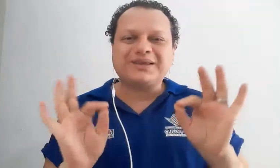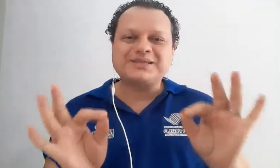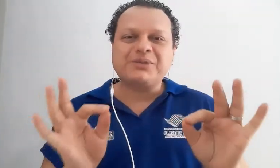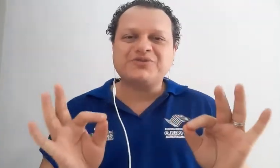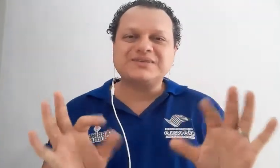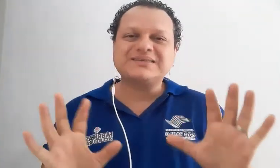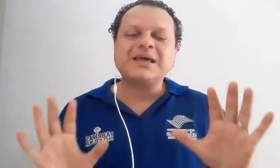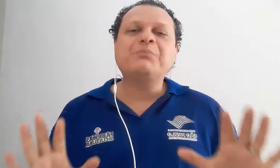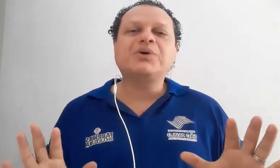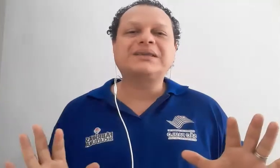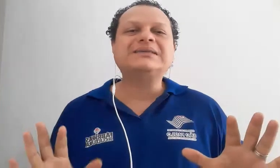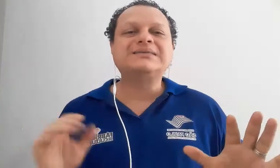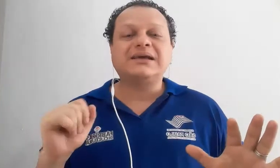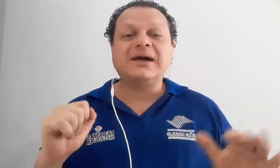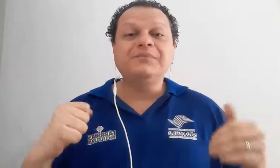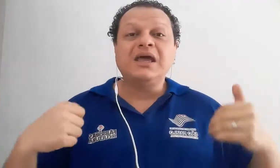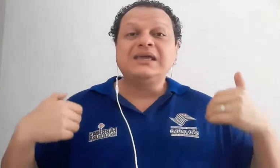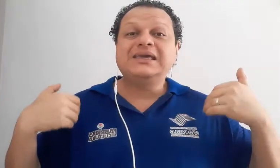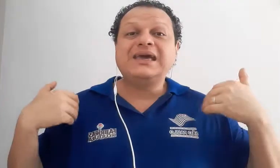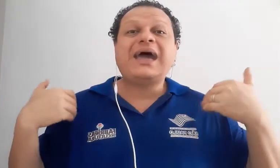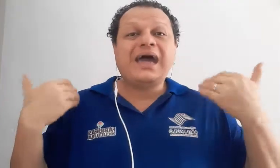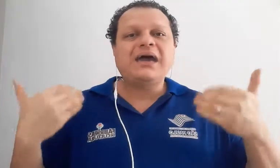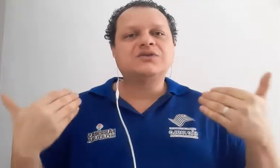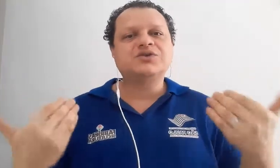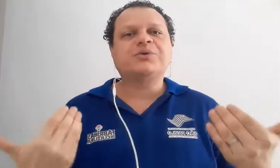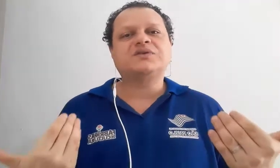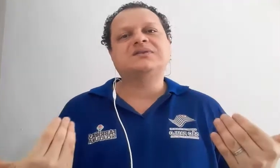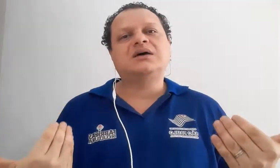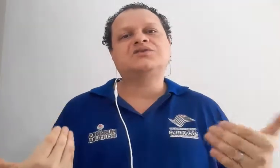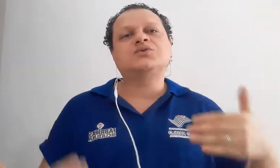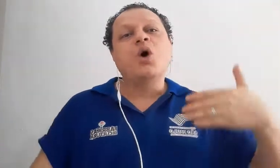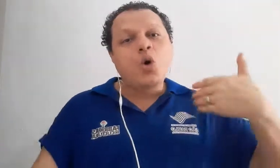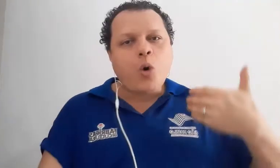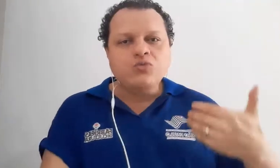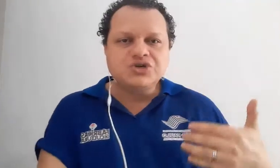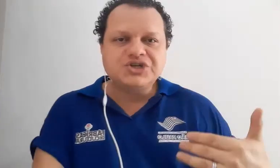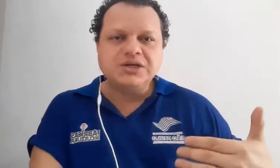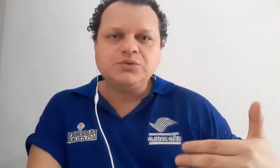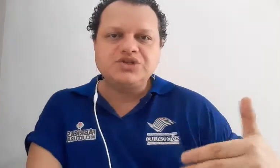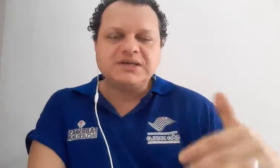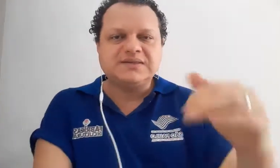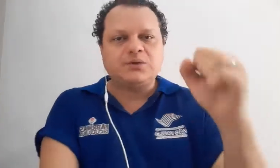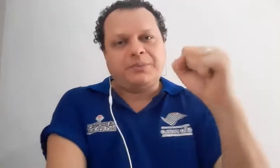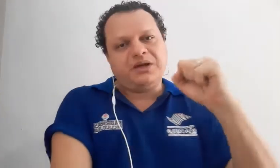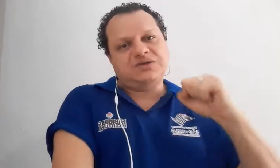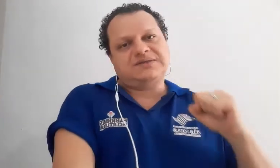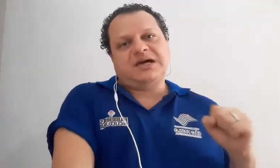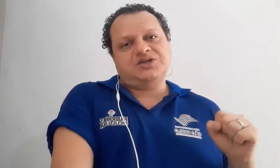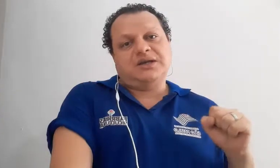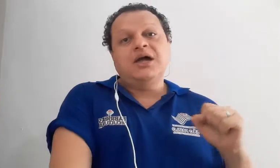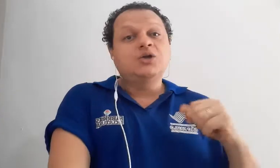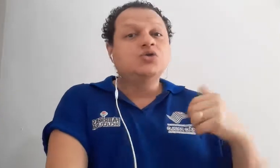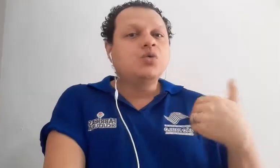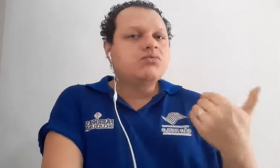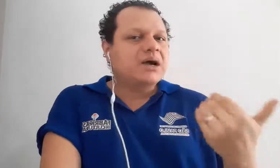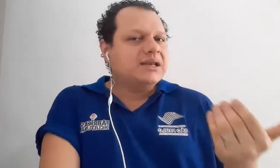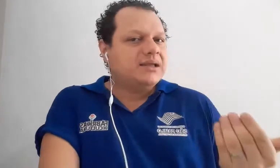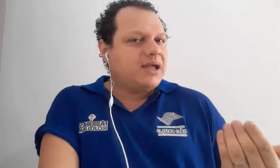trazer para vocês a importância, né, que é esse processo contínuo de ensino-aprendizagem. Nunca ninguém